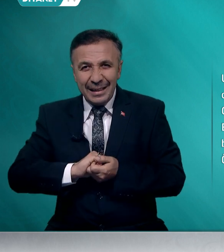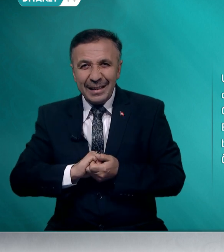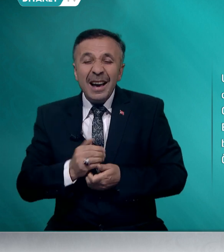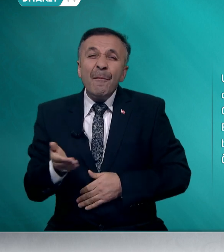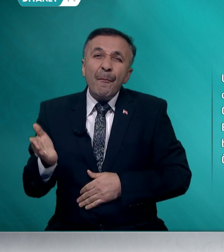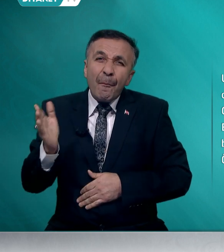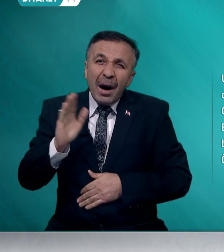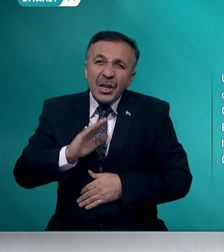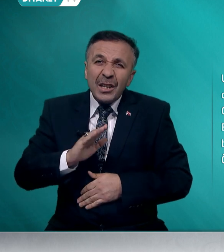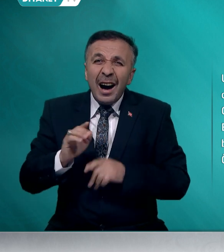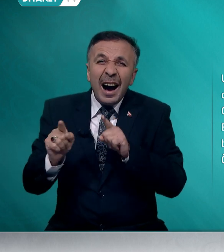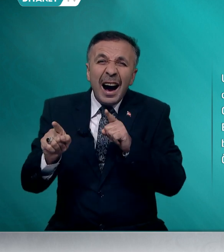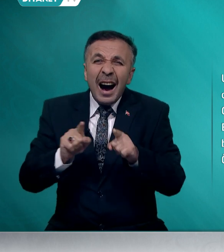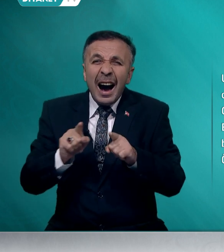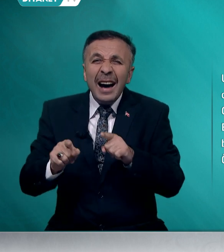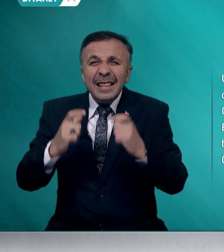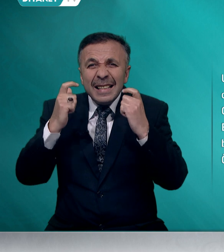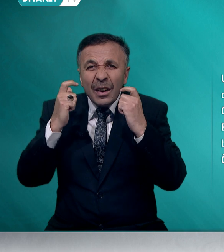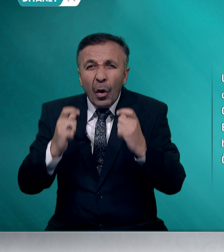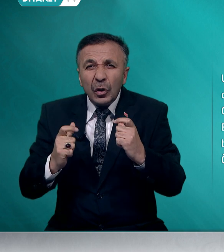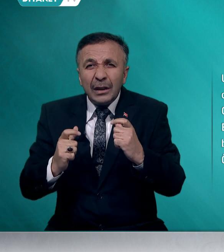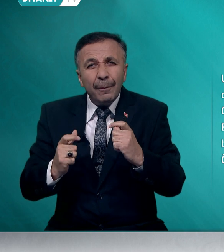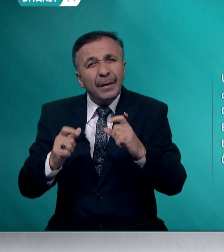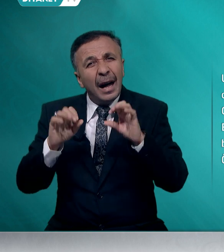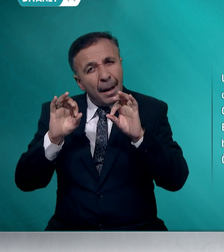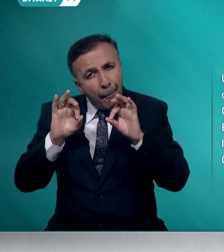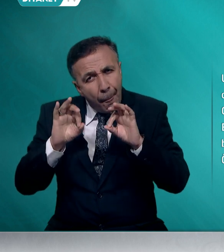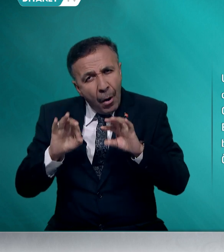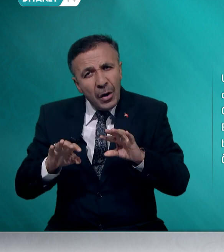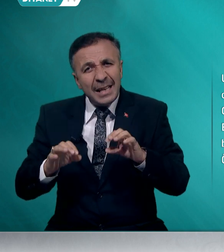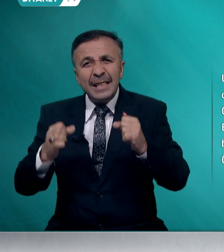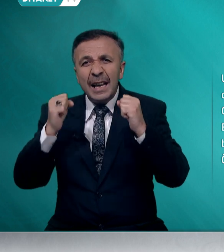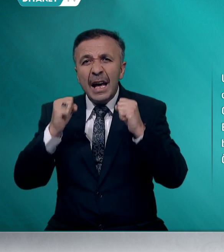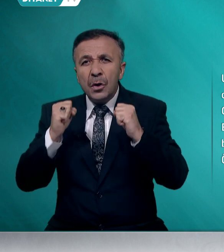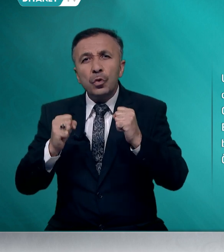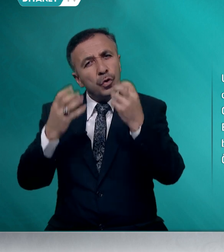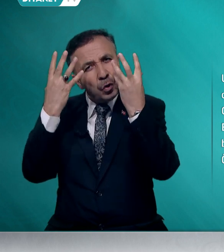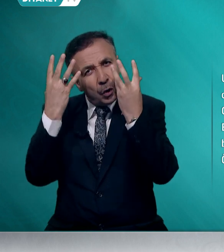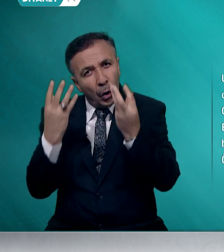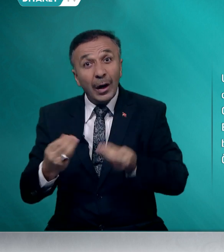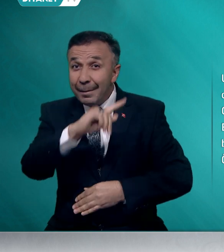başka hangi ortamda böylesine güçlü olabilir?